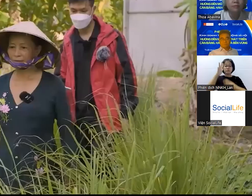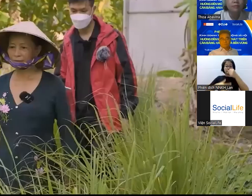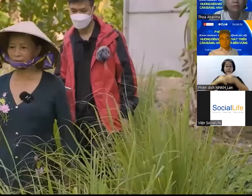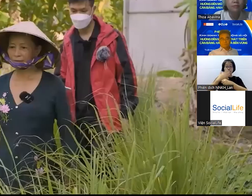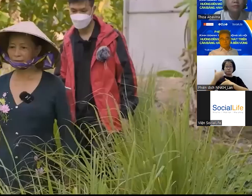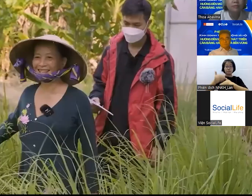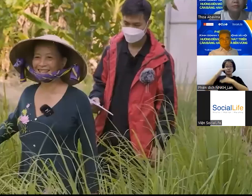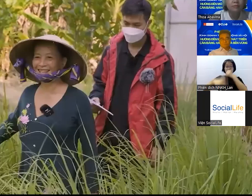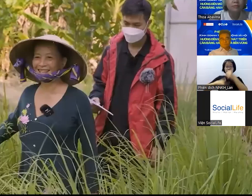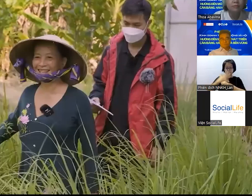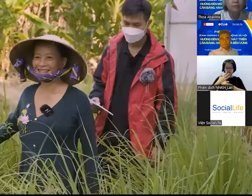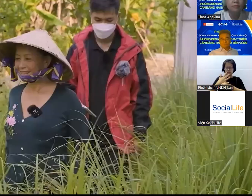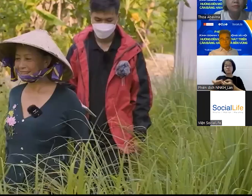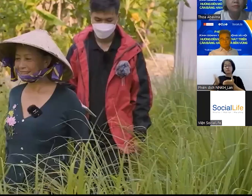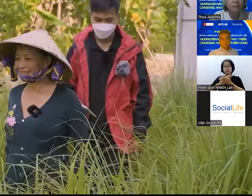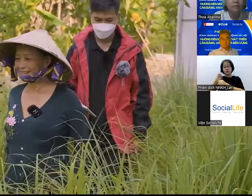Hãy Gõ Để không lỡ những video